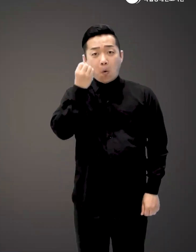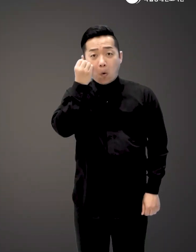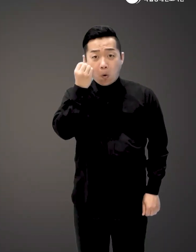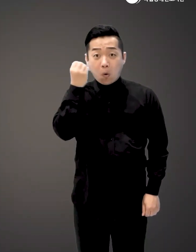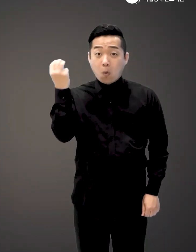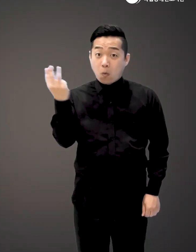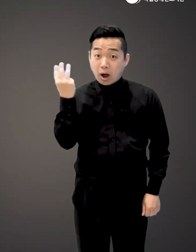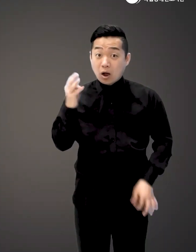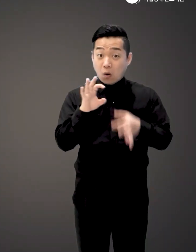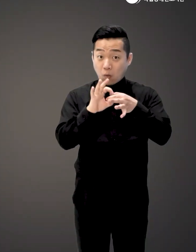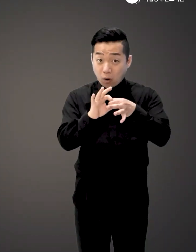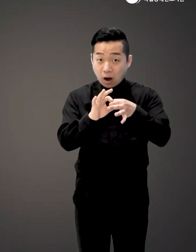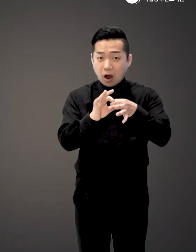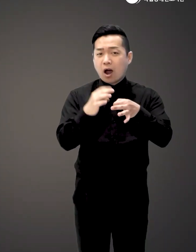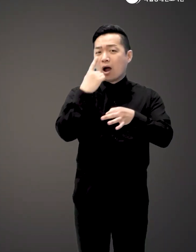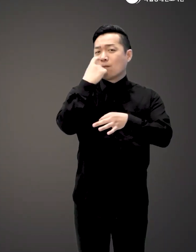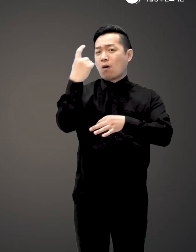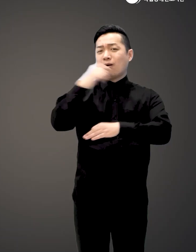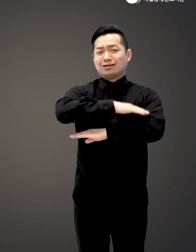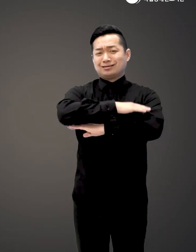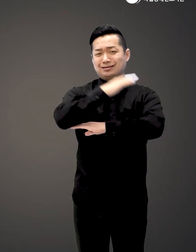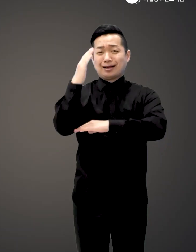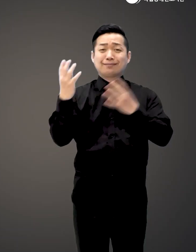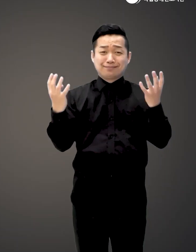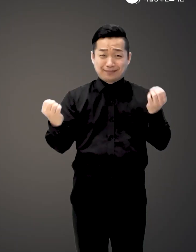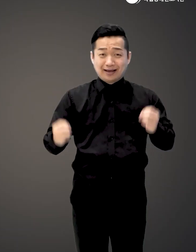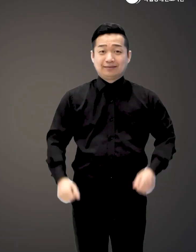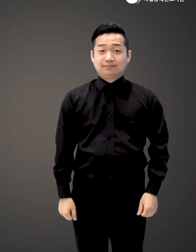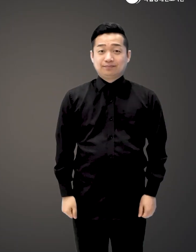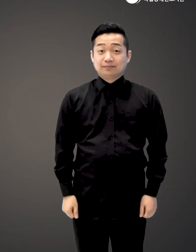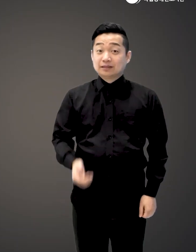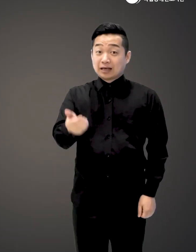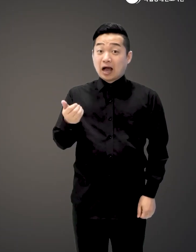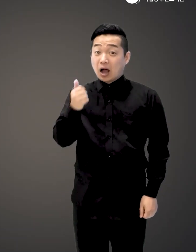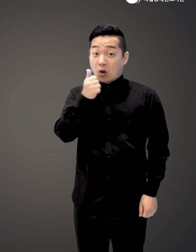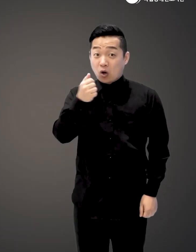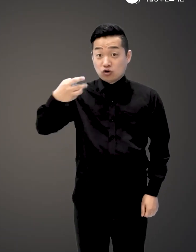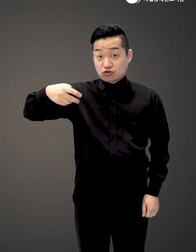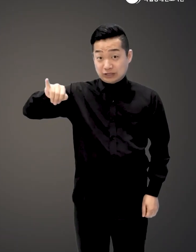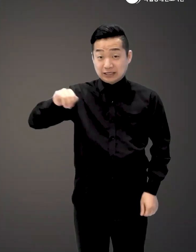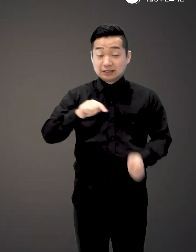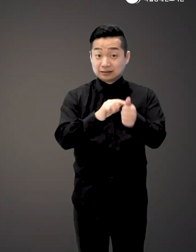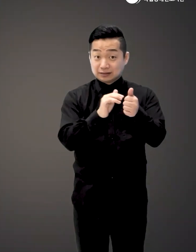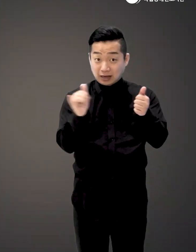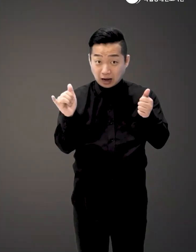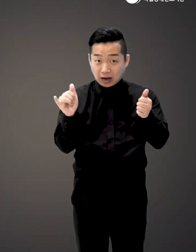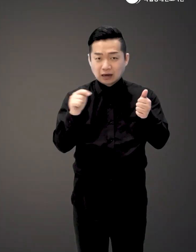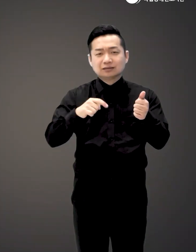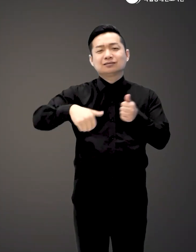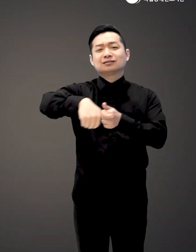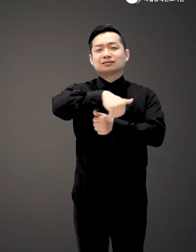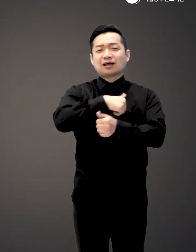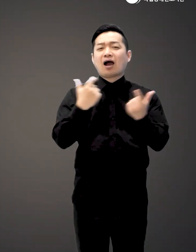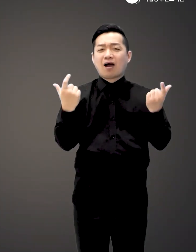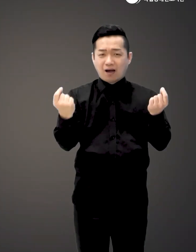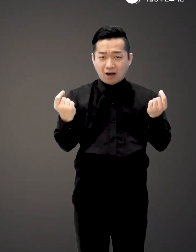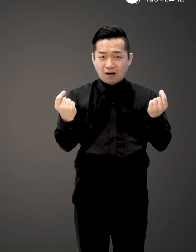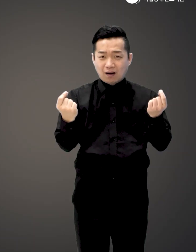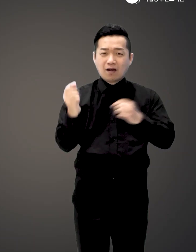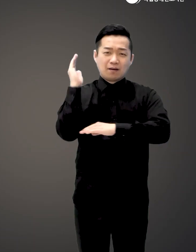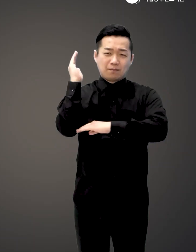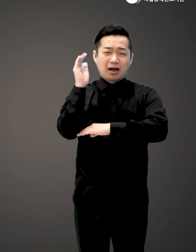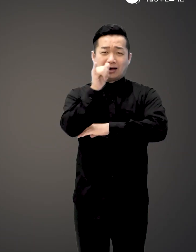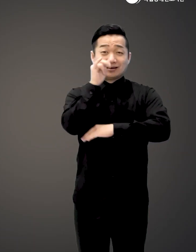신기하게도 와인과 관련된 참 멋진 이야기들이 많이 있습니다 앞서 소개한 루이 파스테르 역시 그런 맥락으로